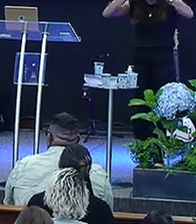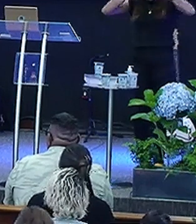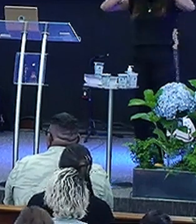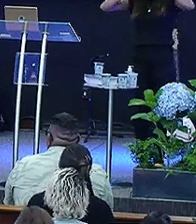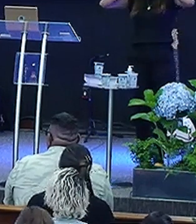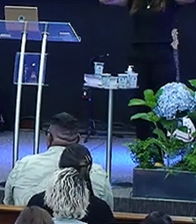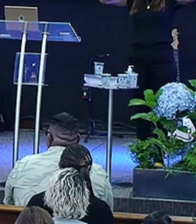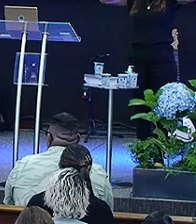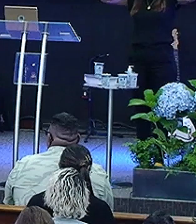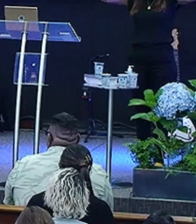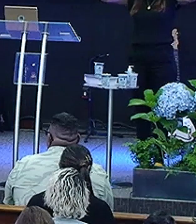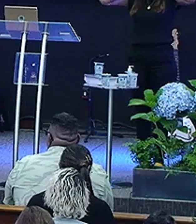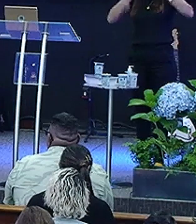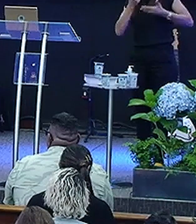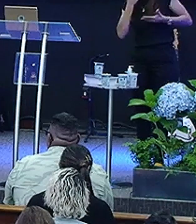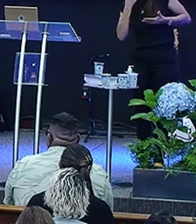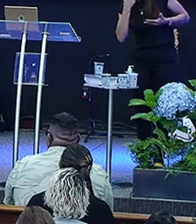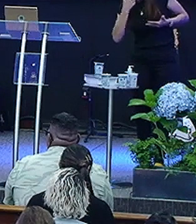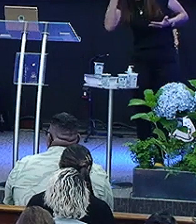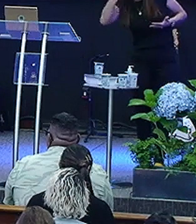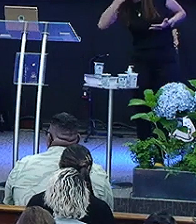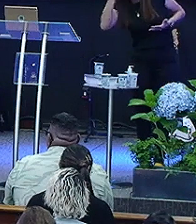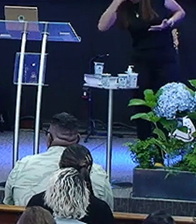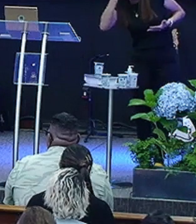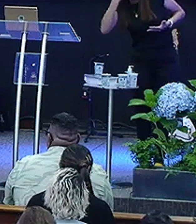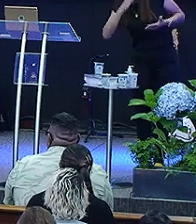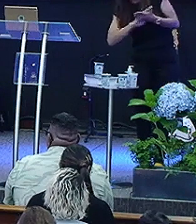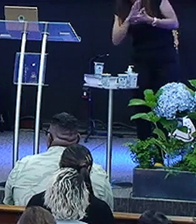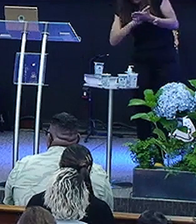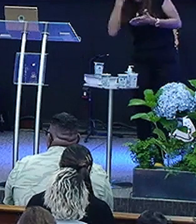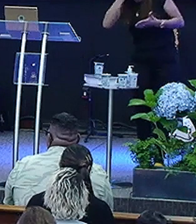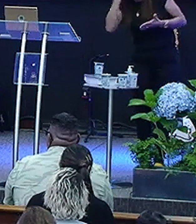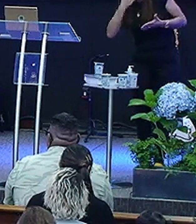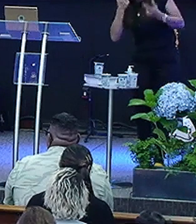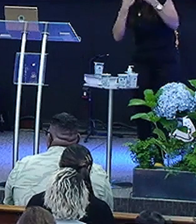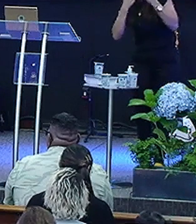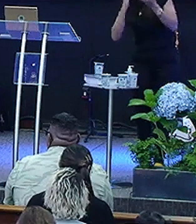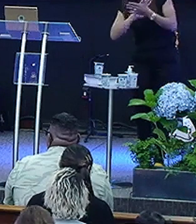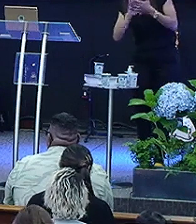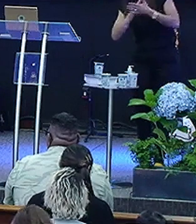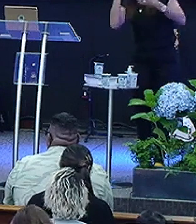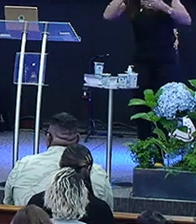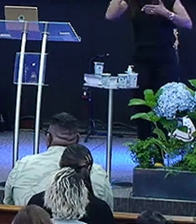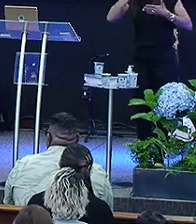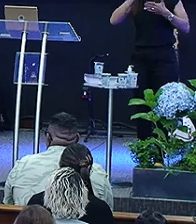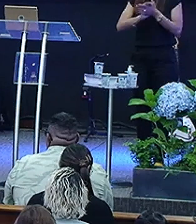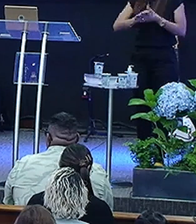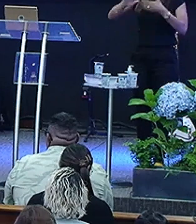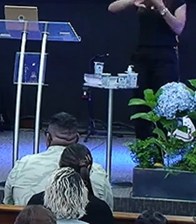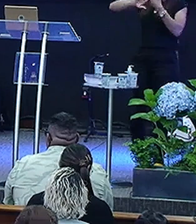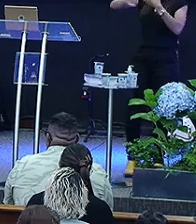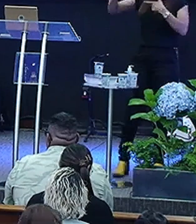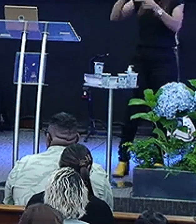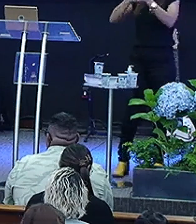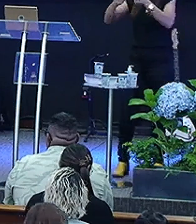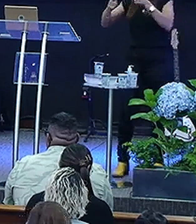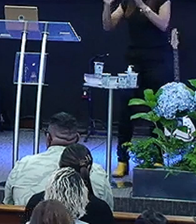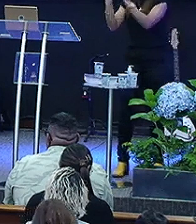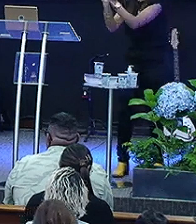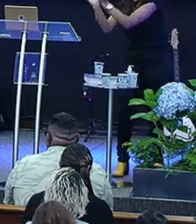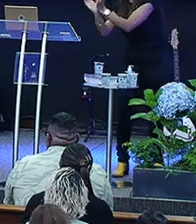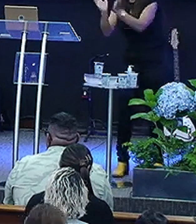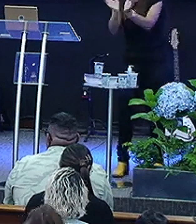Bem Conferindo Para ver Se a pessoa Não consegue Enxergar Nada Aí você Divide Em vários Grupos